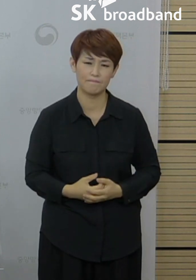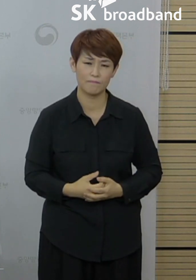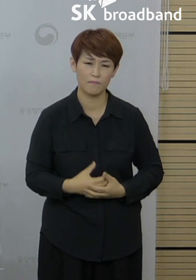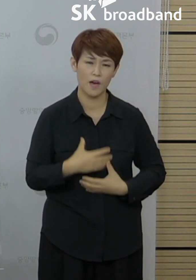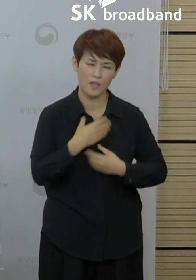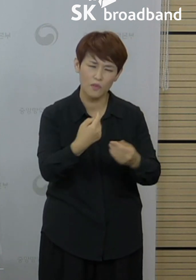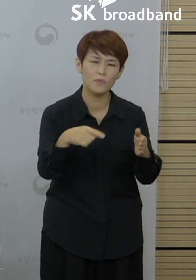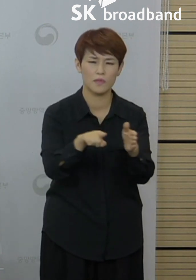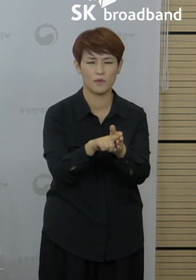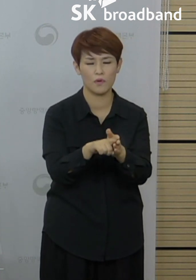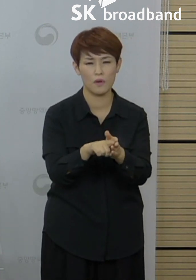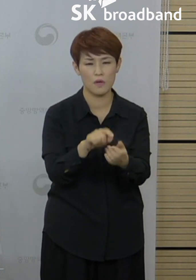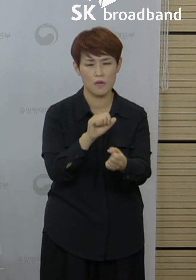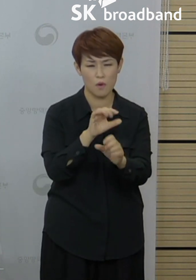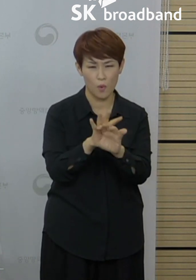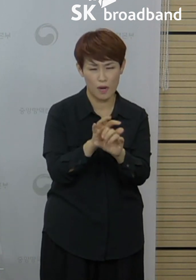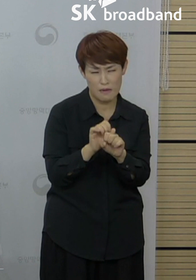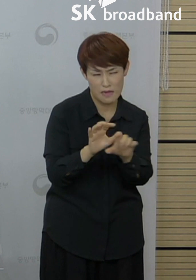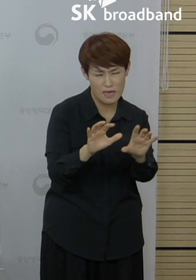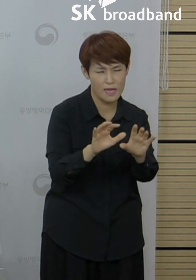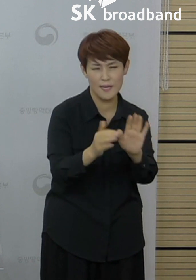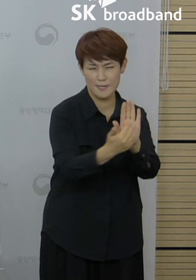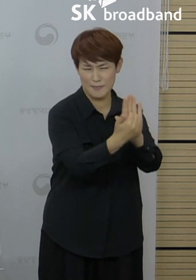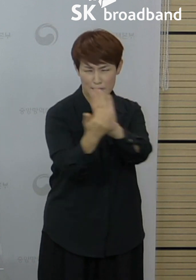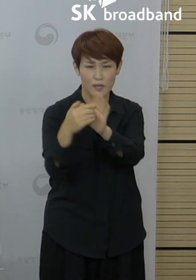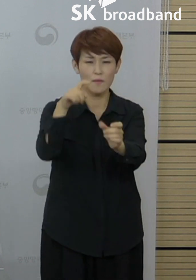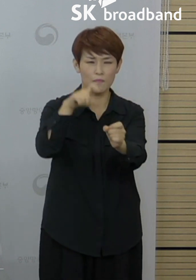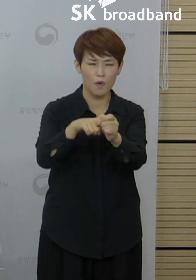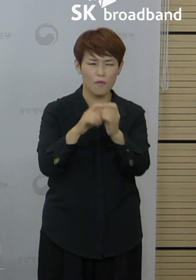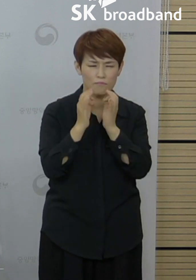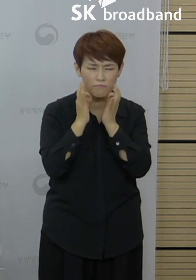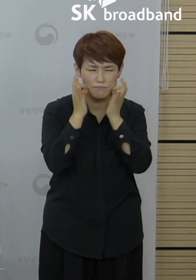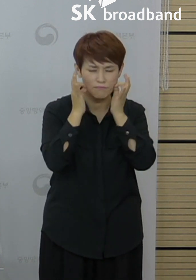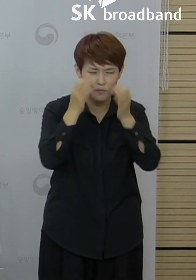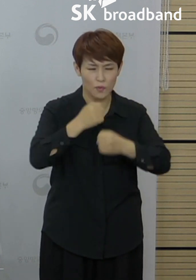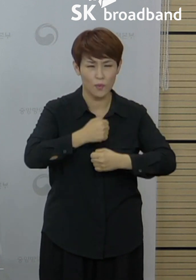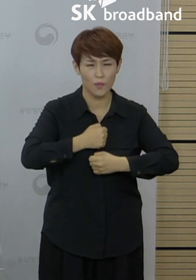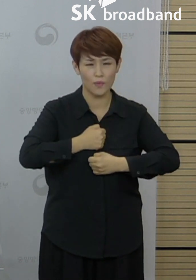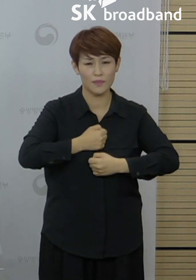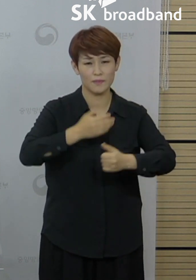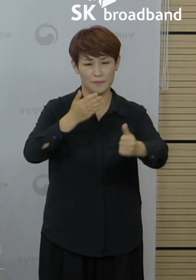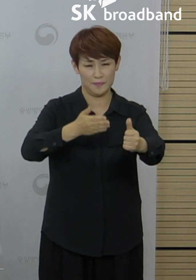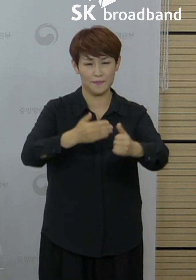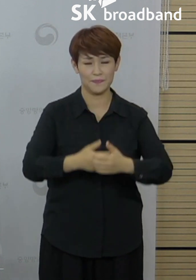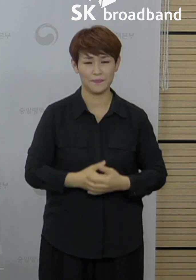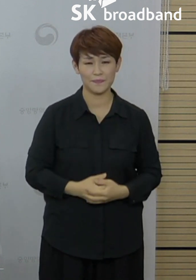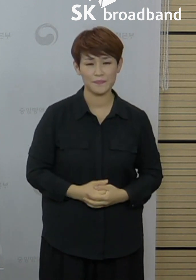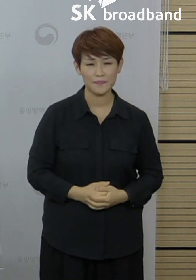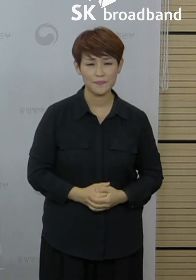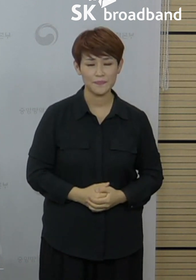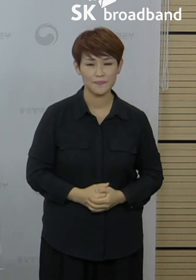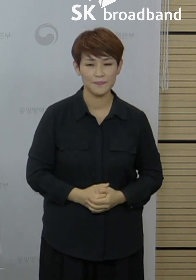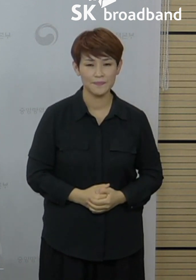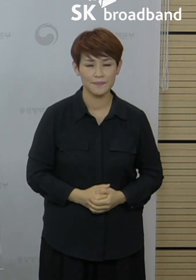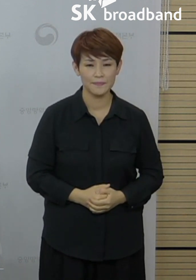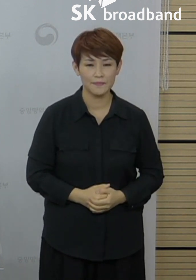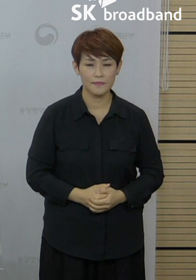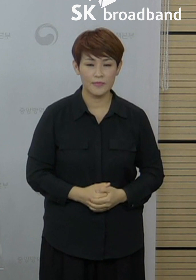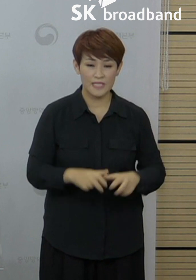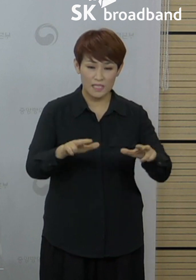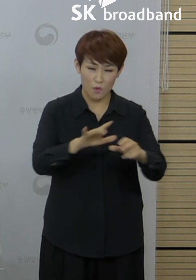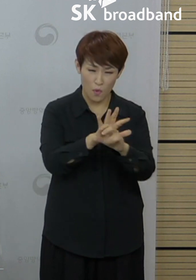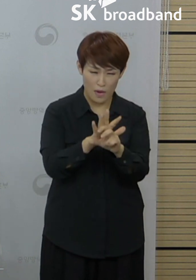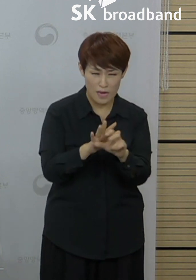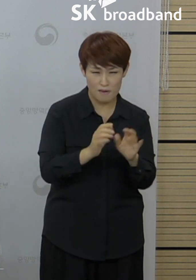확산세가 진정될 때까지 더 각별한 경계를 부탁드리겠습니다. 현재의 유행을